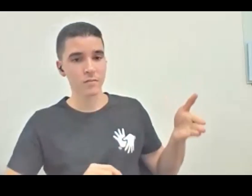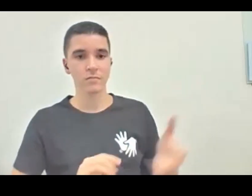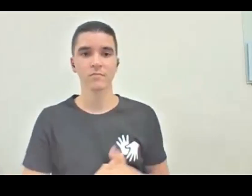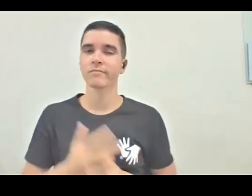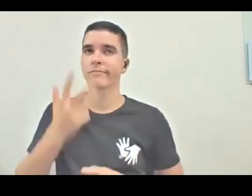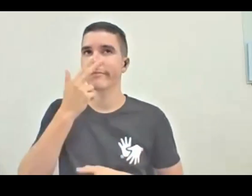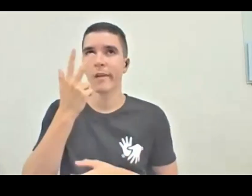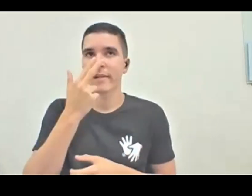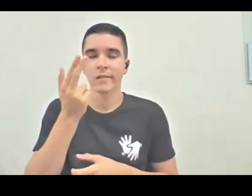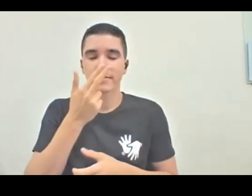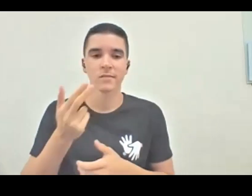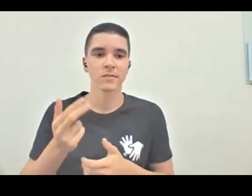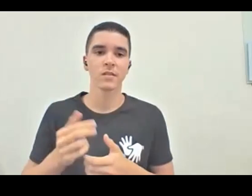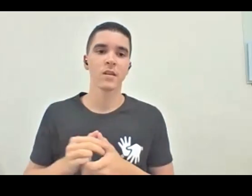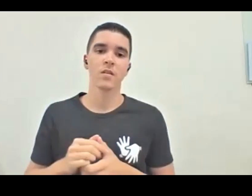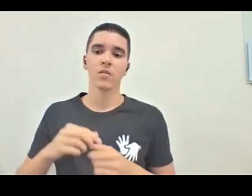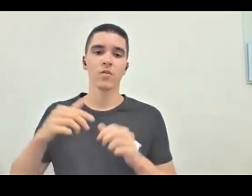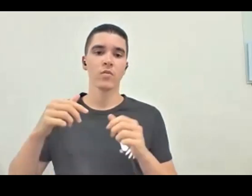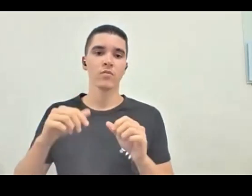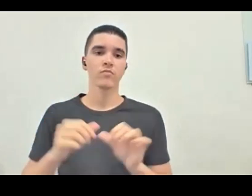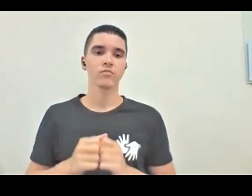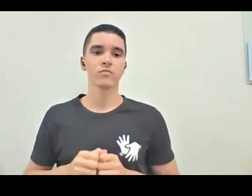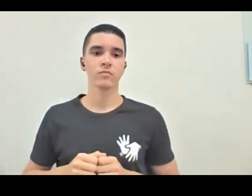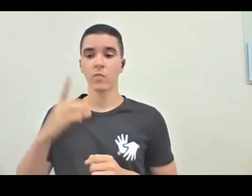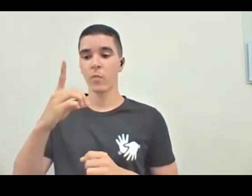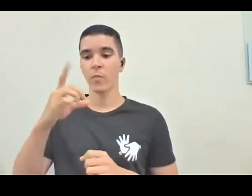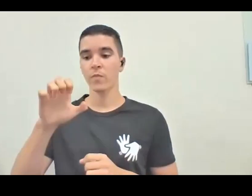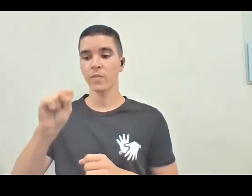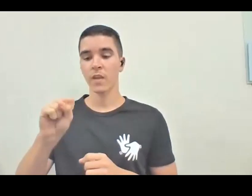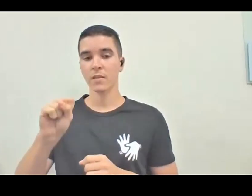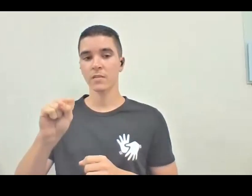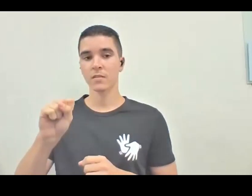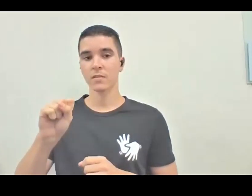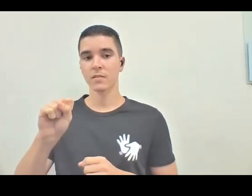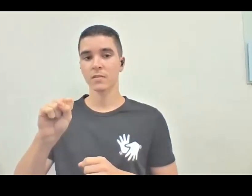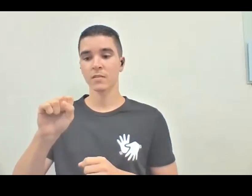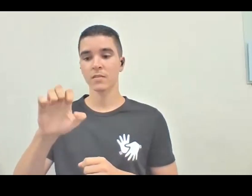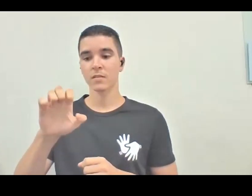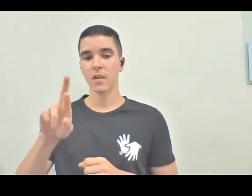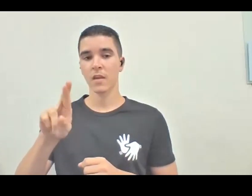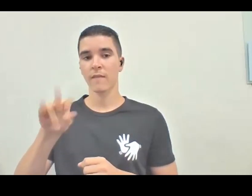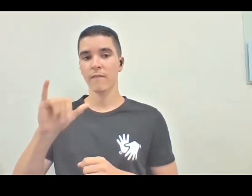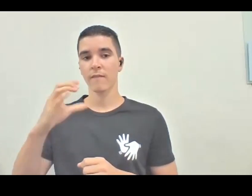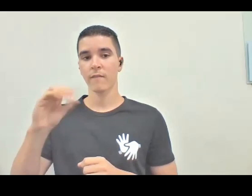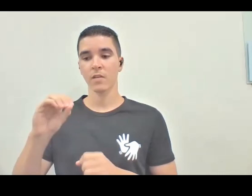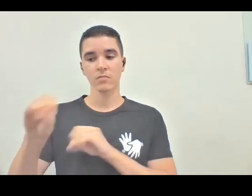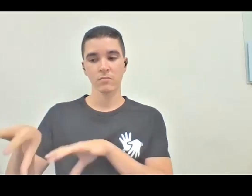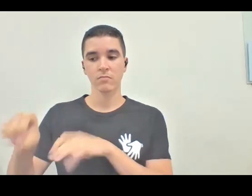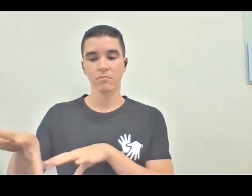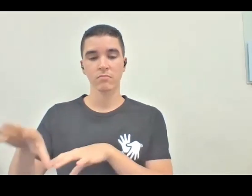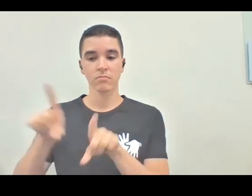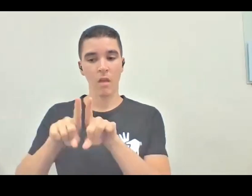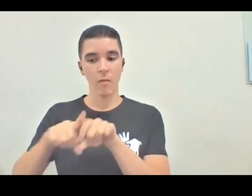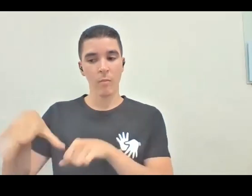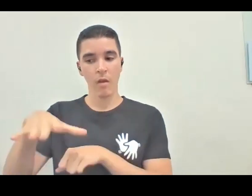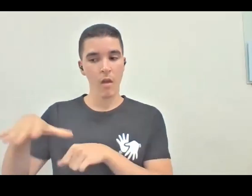para várias áreas simultaneamente, né, acaba sendo um desserviço para uma luta dos educadores, para a área de acessibilidade como